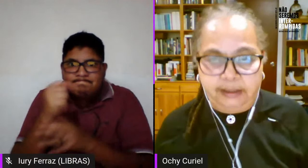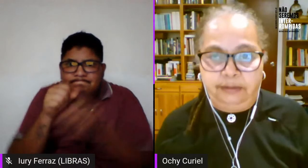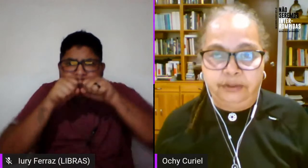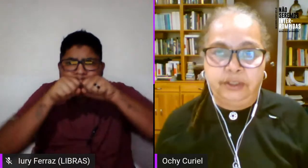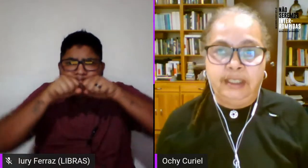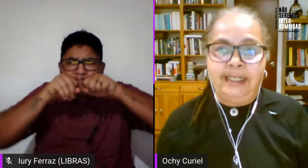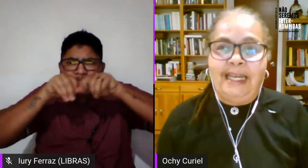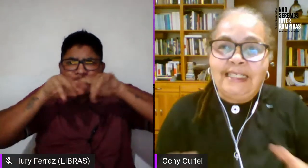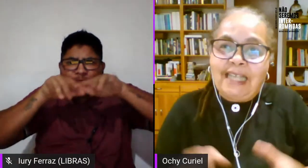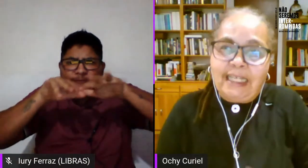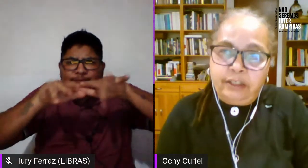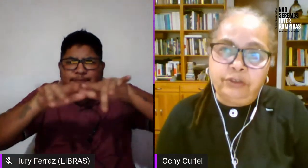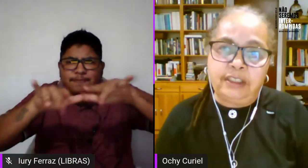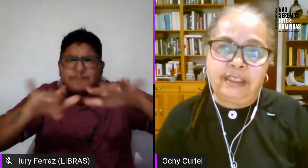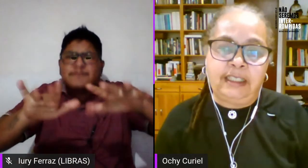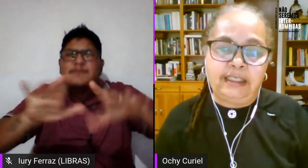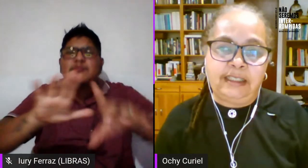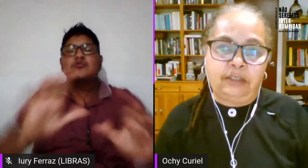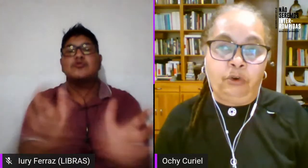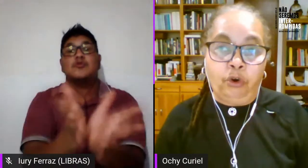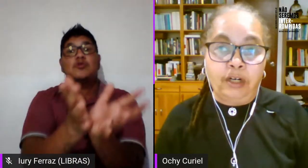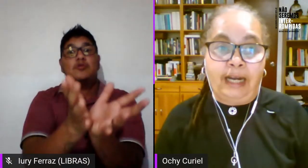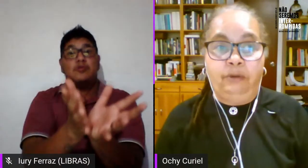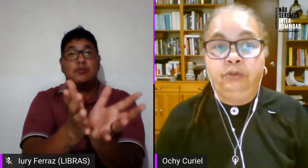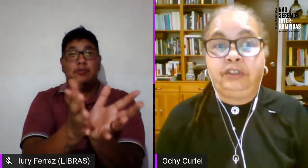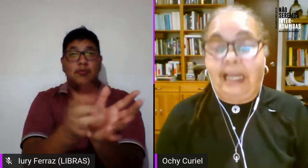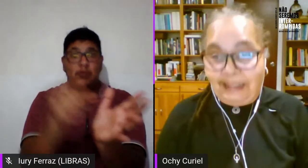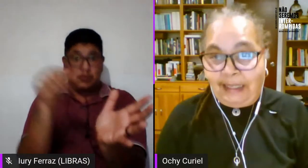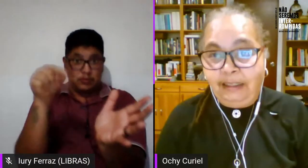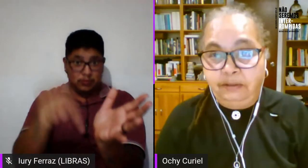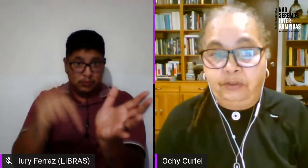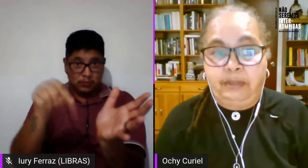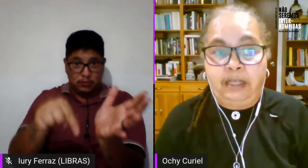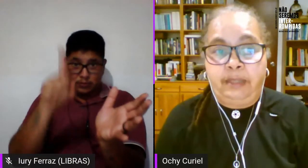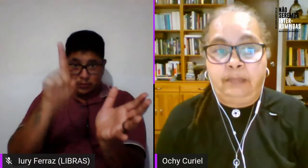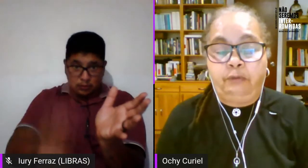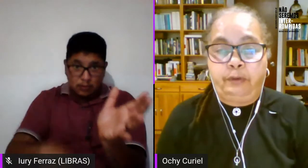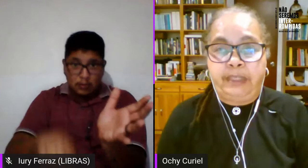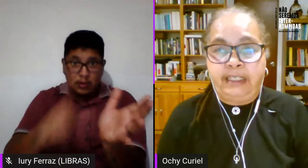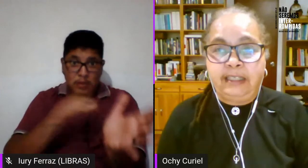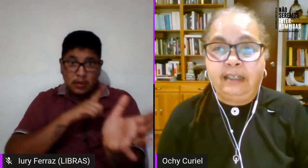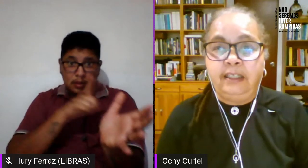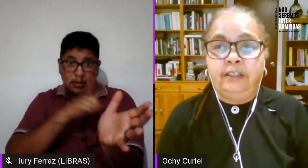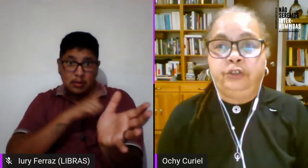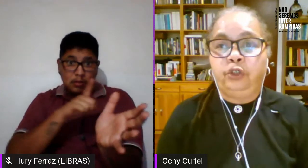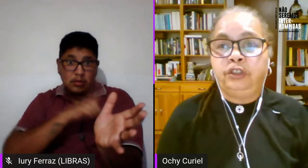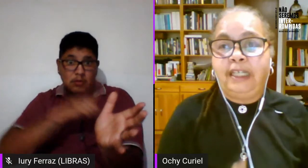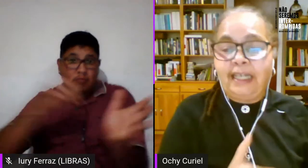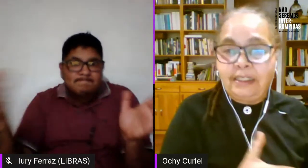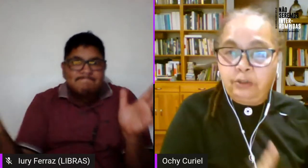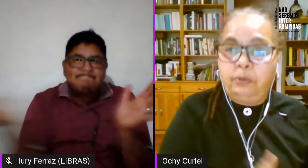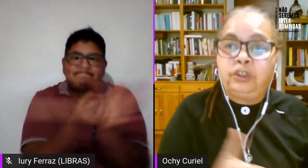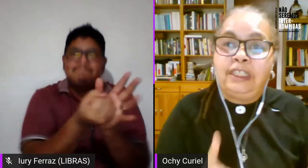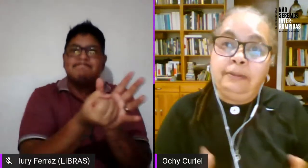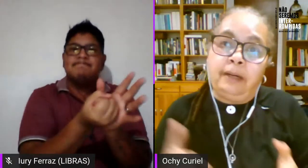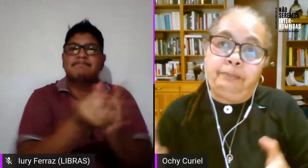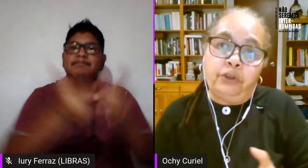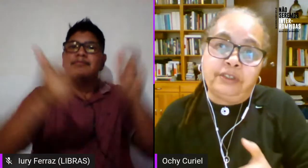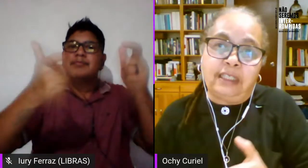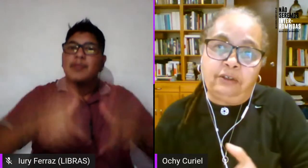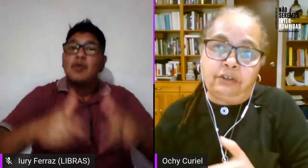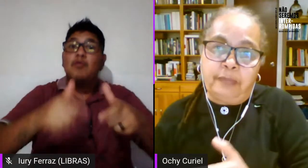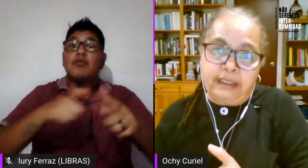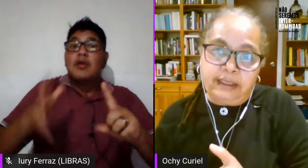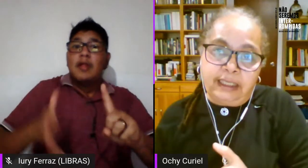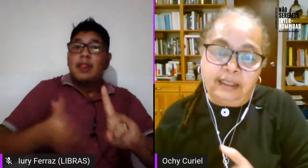muchos colectivos es ahí donde se coloca un taller sobre el lesbianismo feminista donde eso motiva